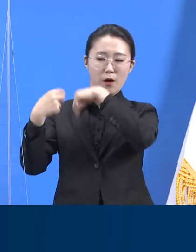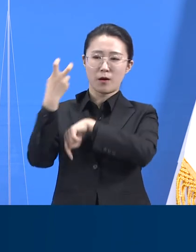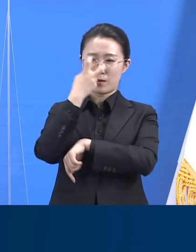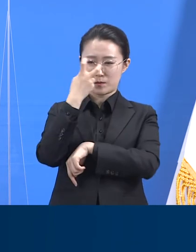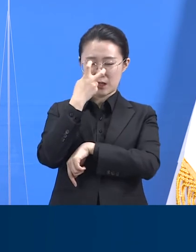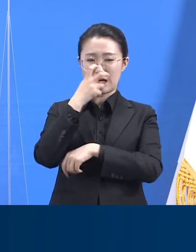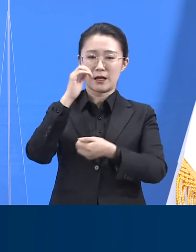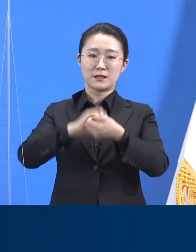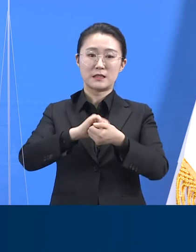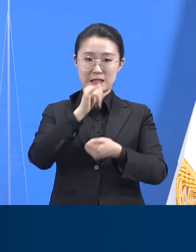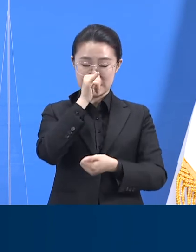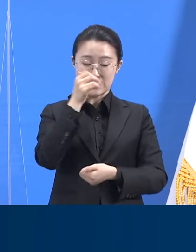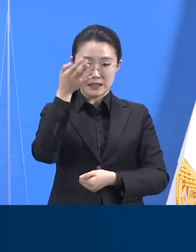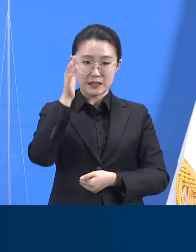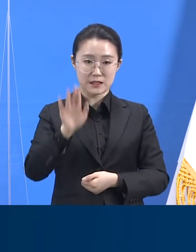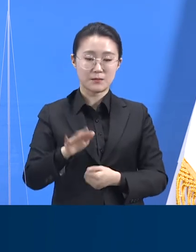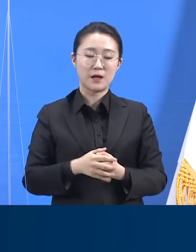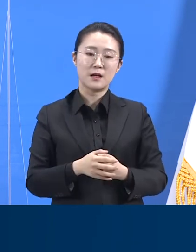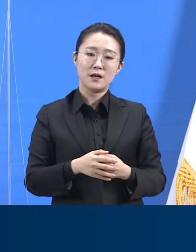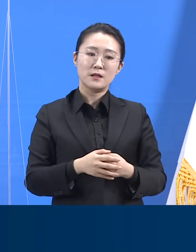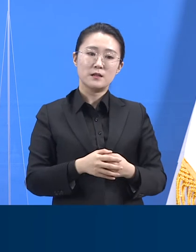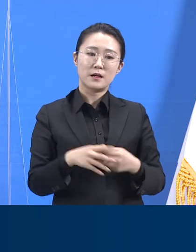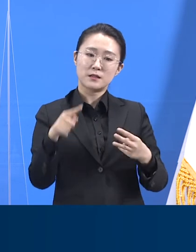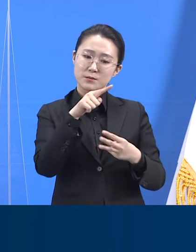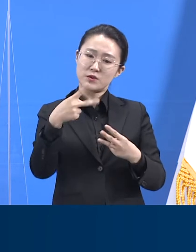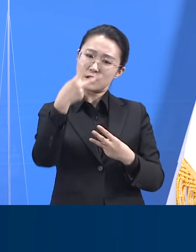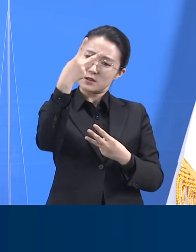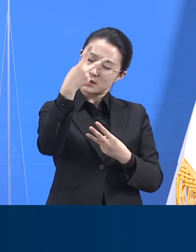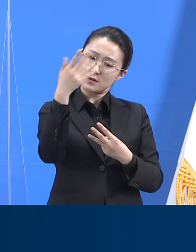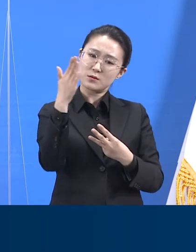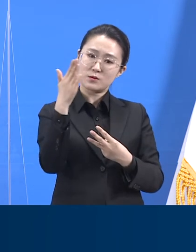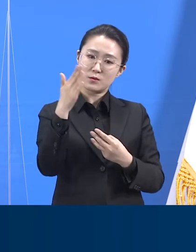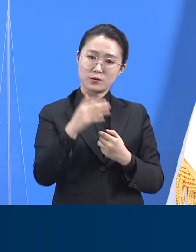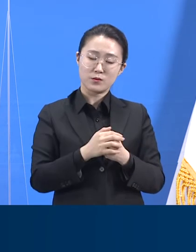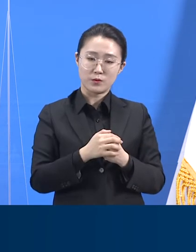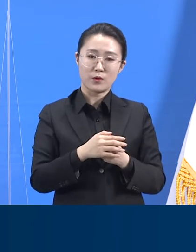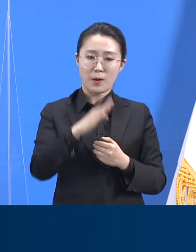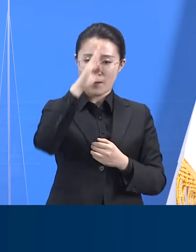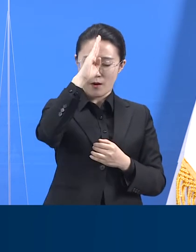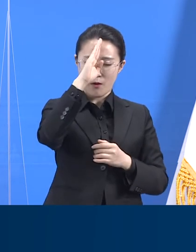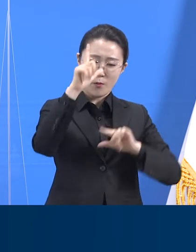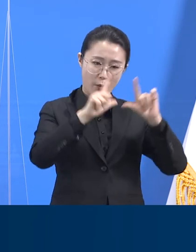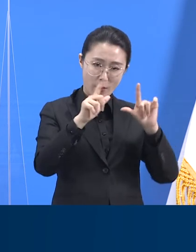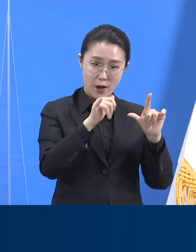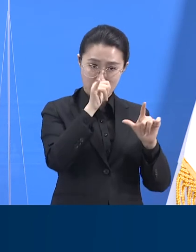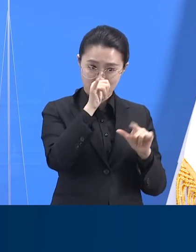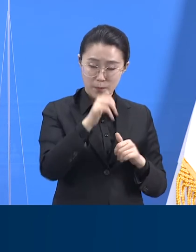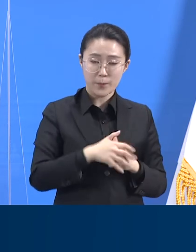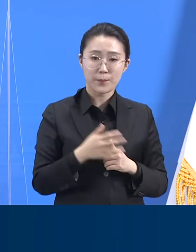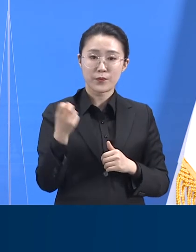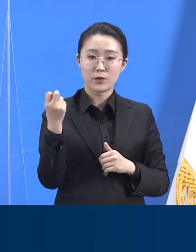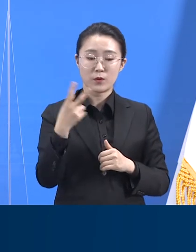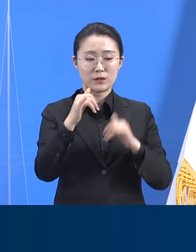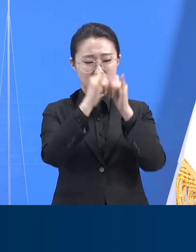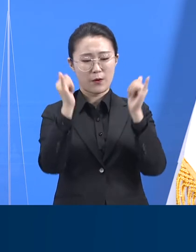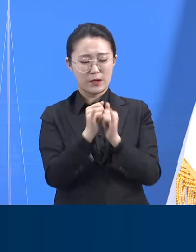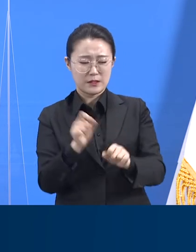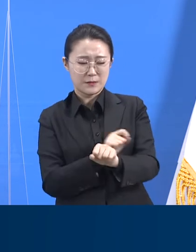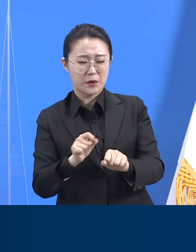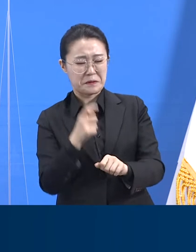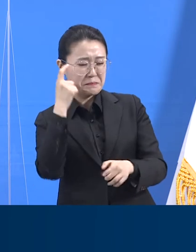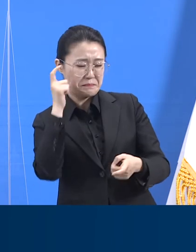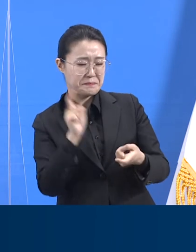확진자의 약 3분의 2가 유증상자였고 이들은 사회가 특별히 관심을 가져야 하는